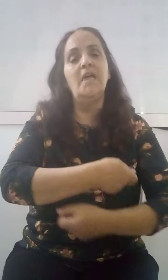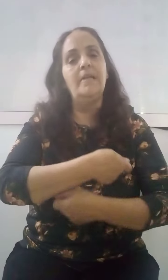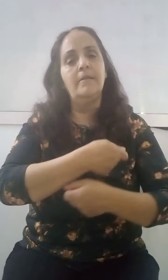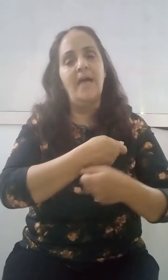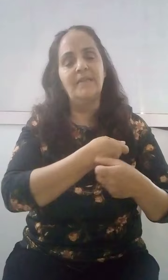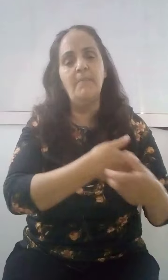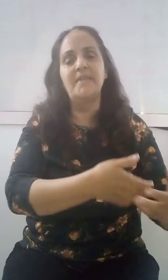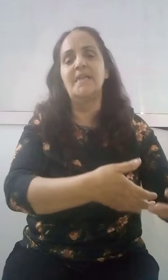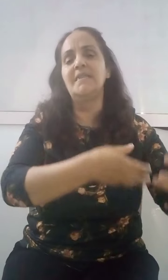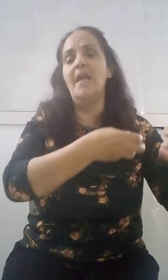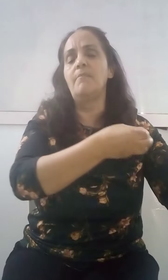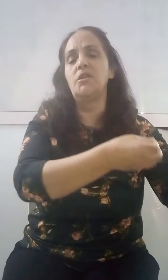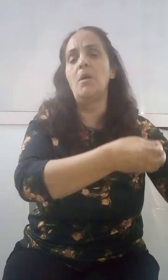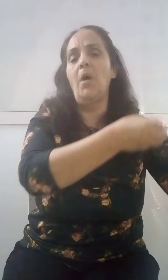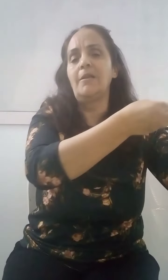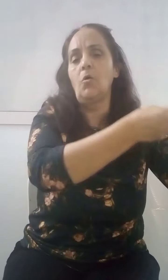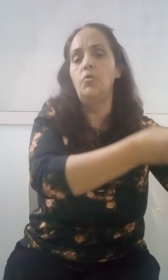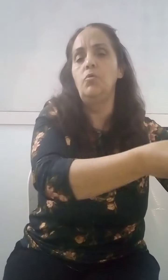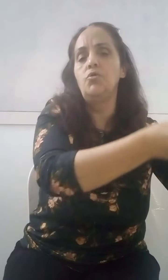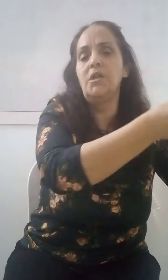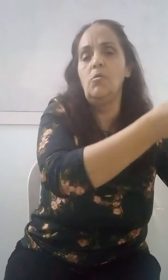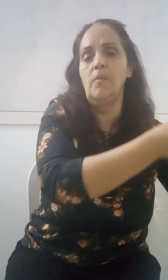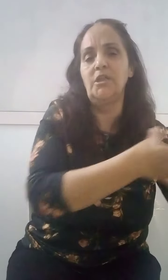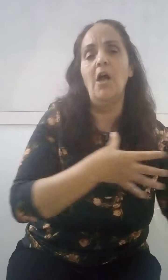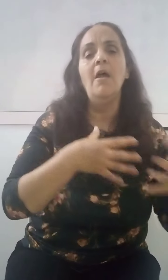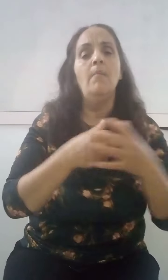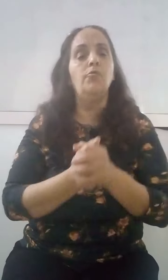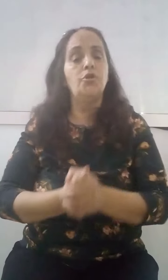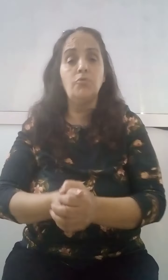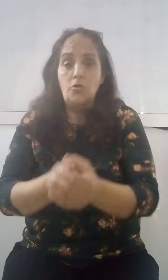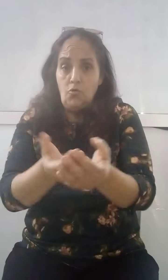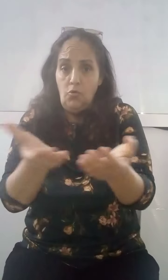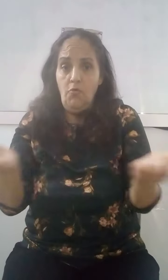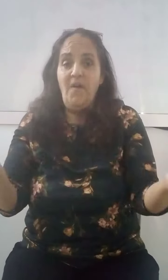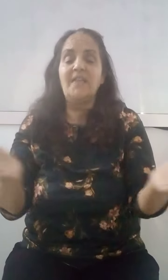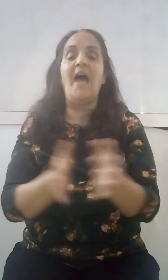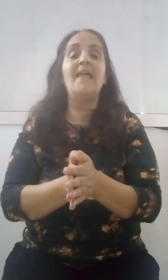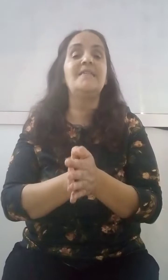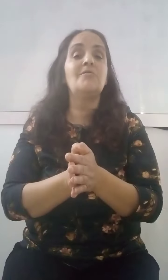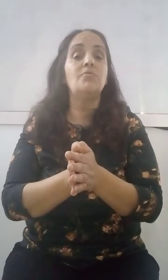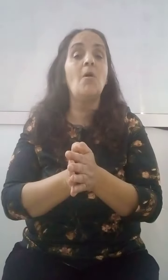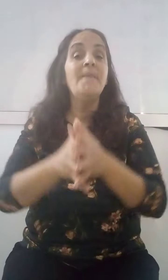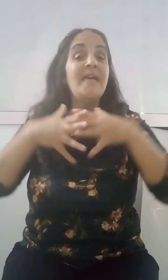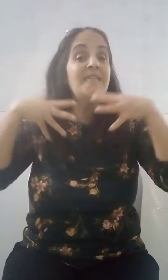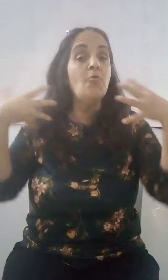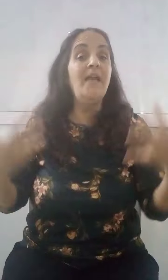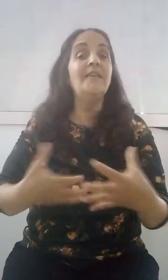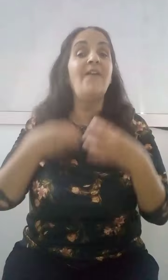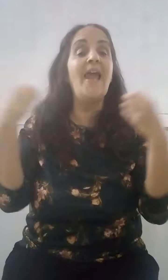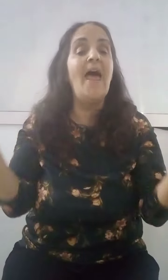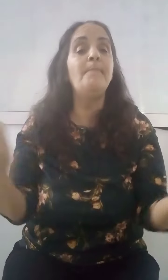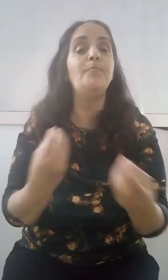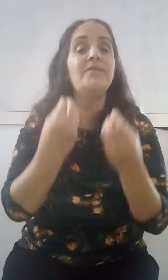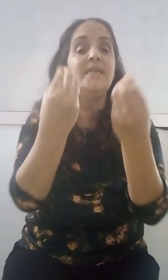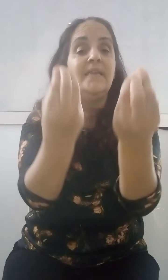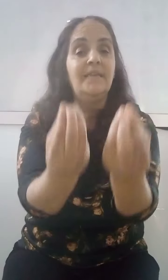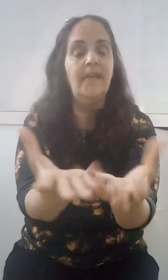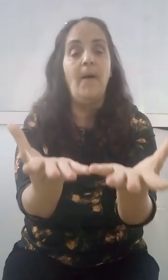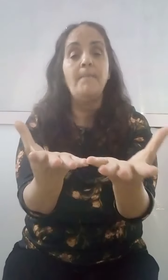والثامج الواضحي للفسير لتكون وضع مع تكون عندك حال ان petit debat